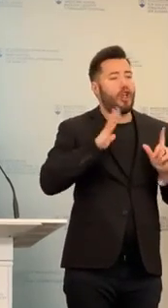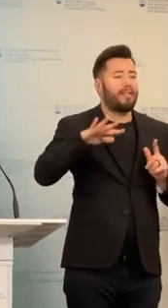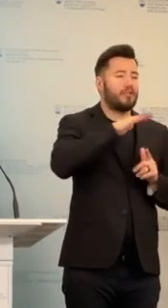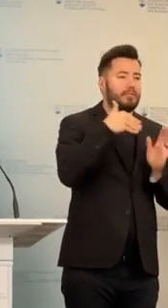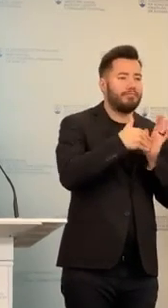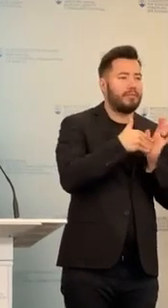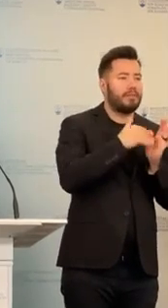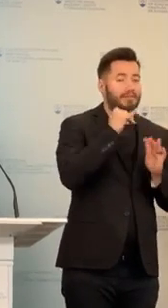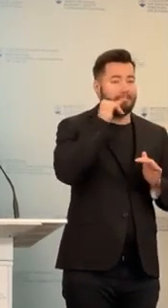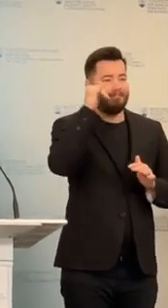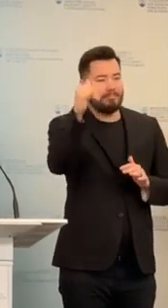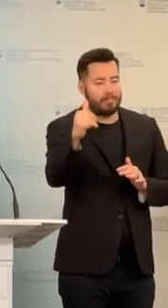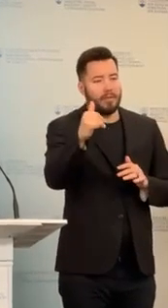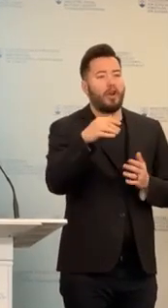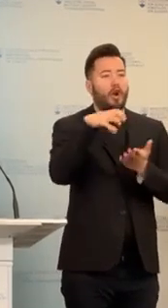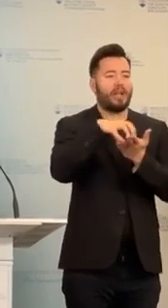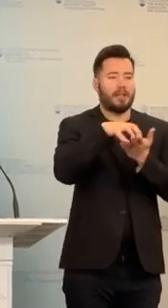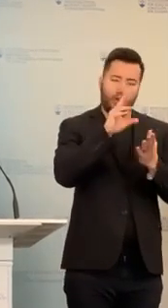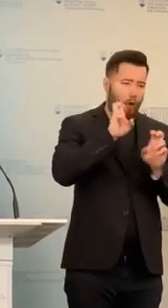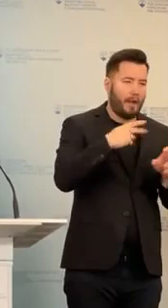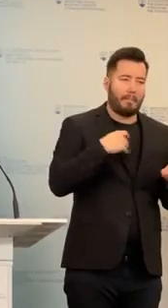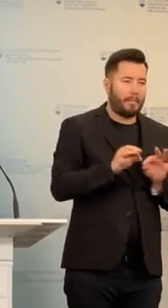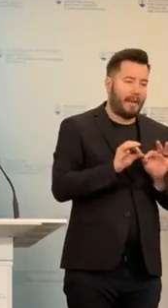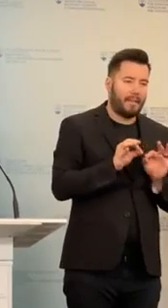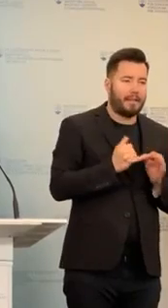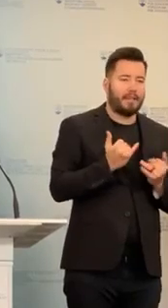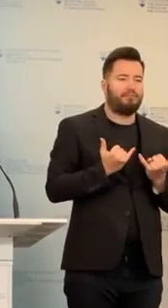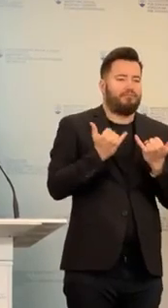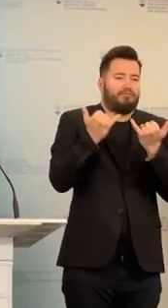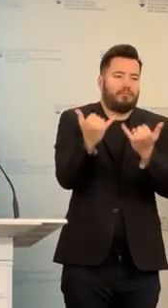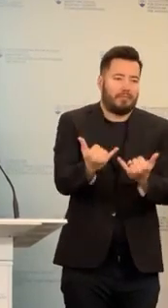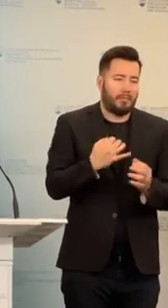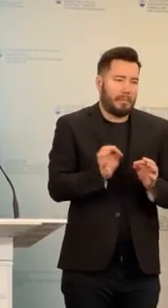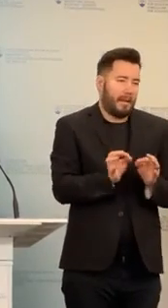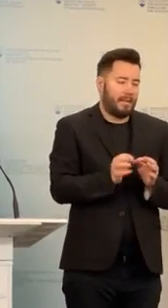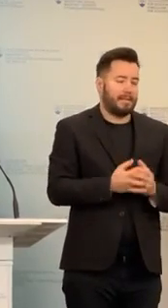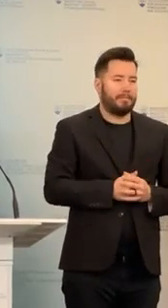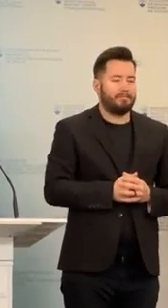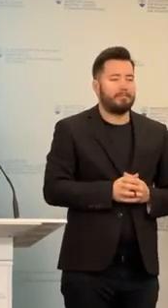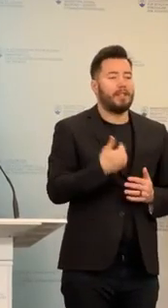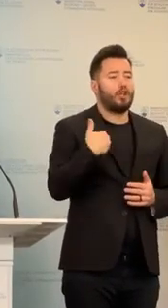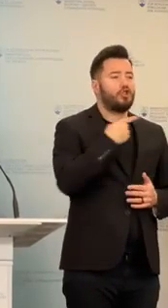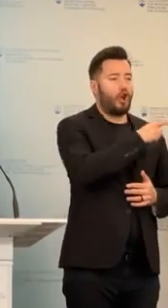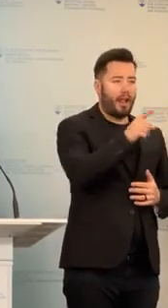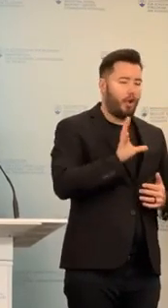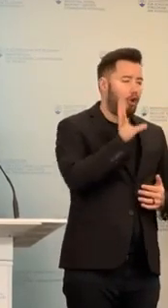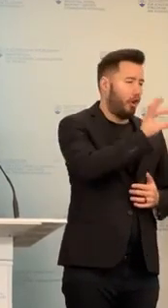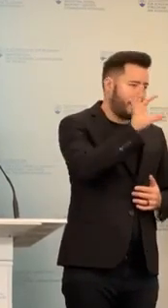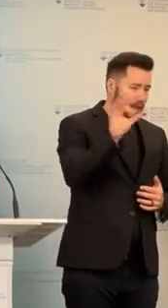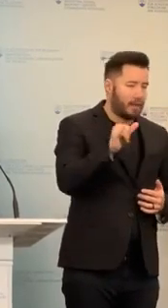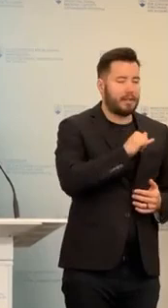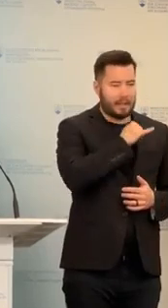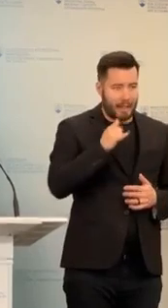to situácia v danom okrese vyžadovala. So školami sme v kontakte a sú informované,